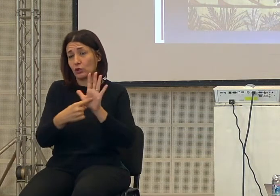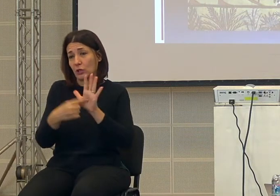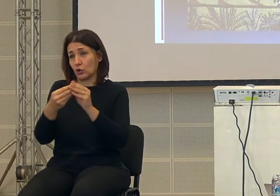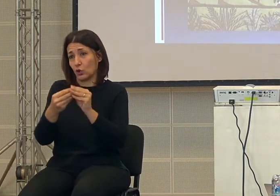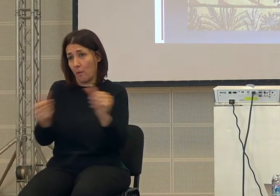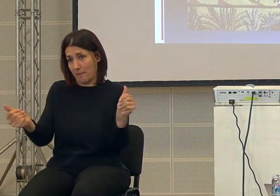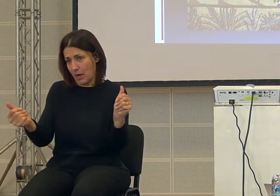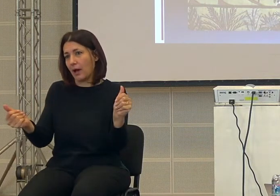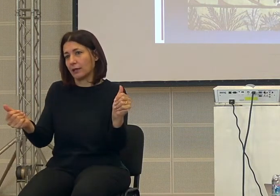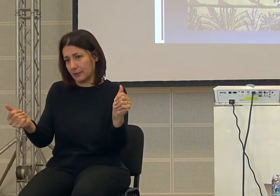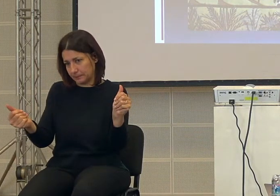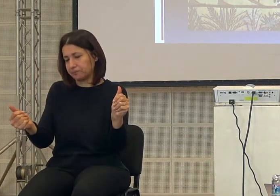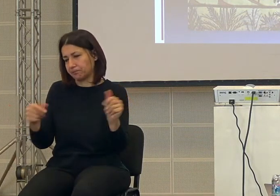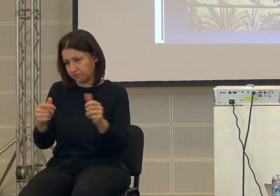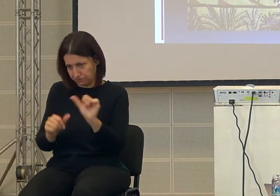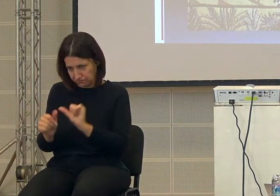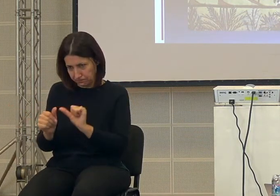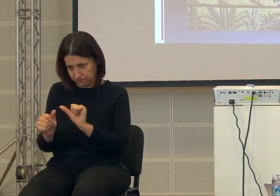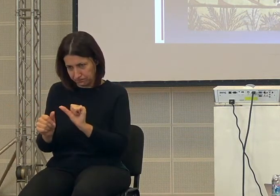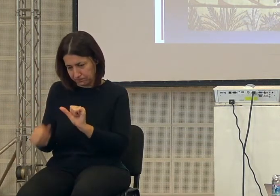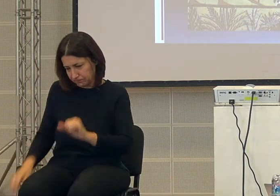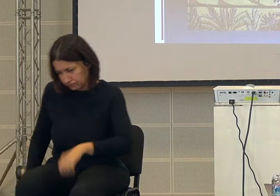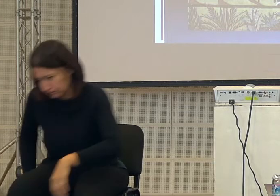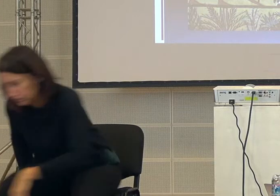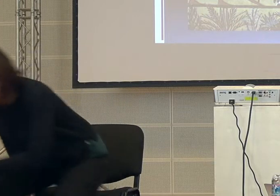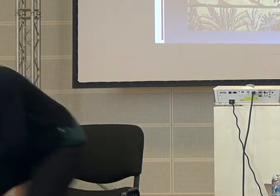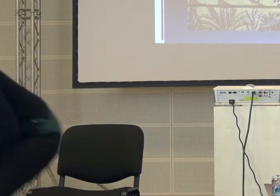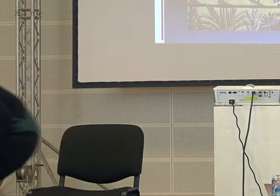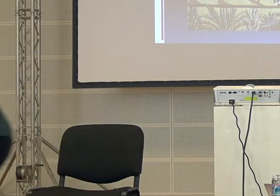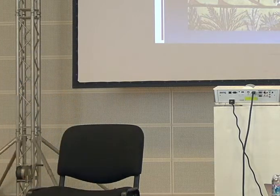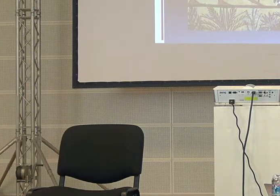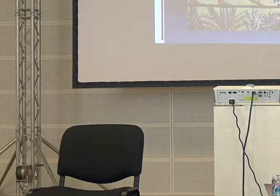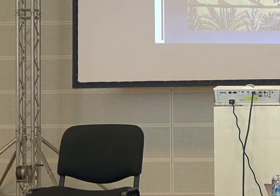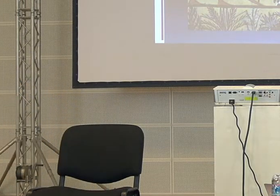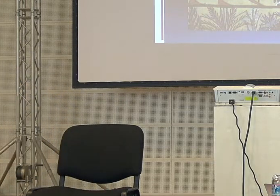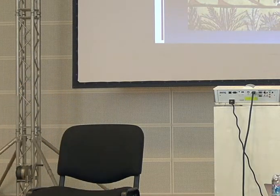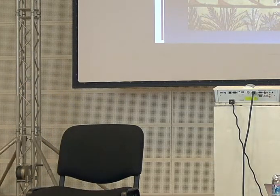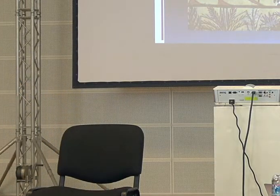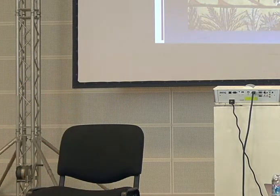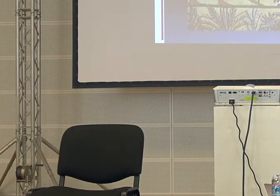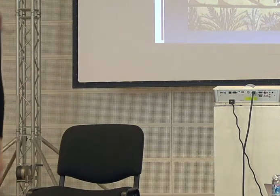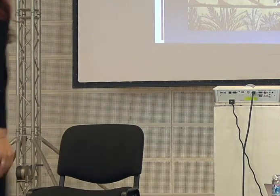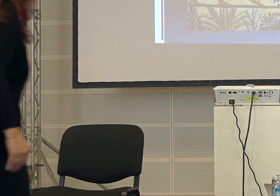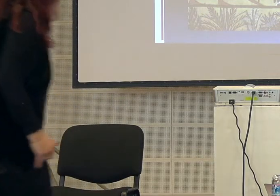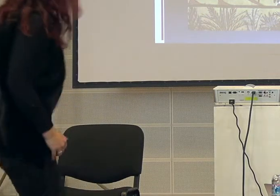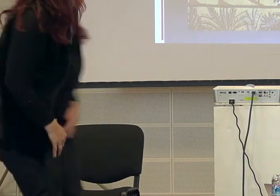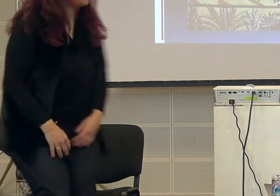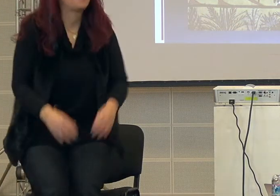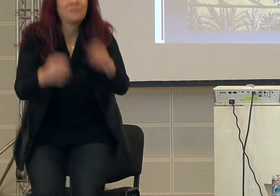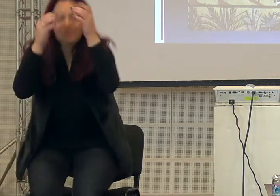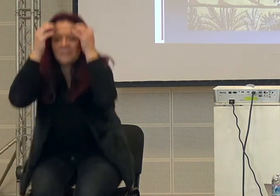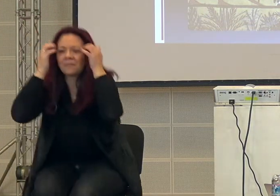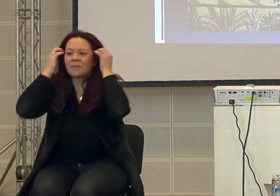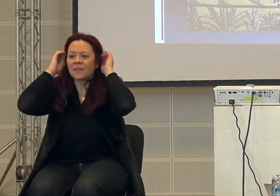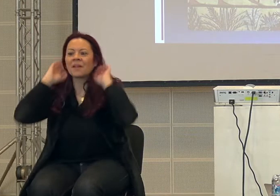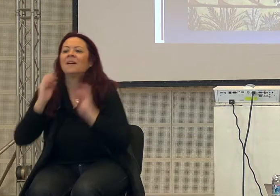E qui arriviamo all'altro salto. Ecco, devo dire, questo Rari non lo dice, questo, io non so se sia vero, io l